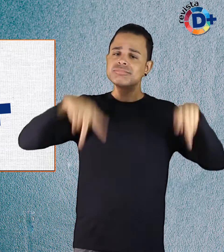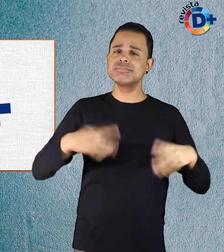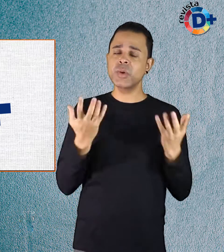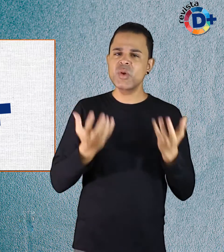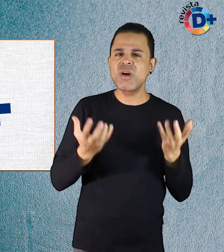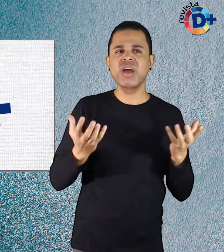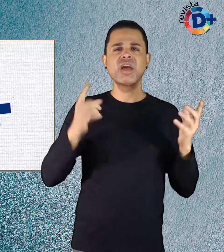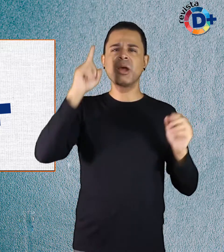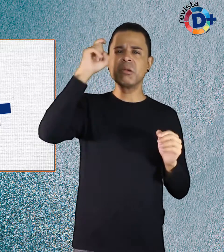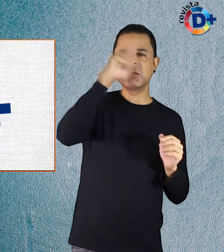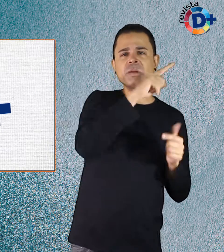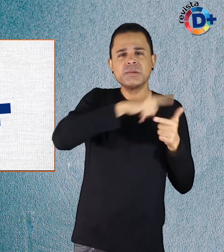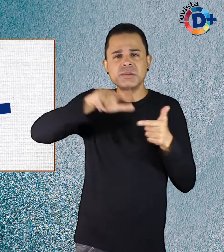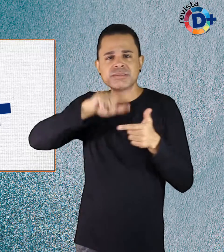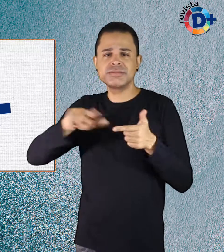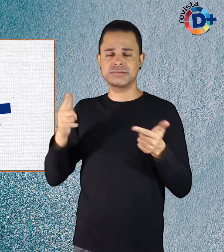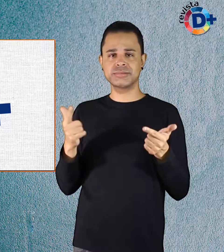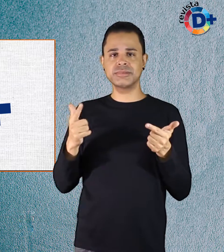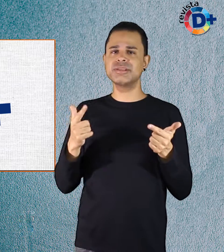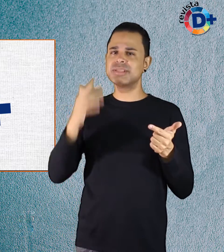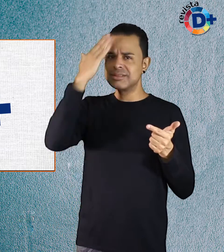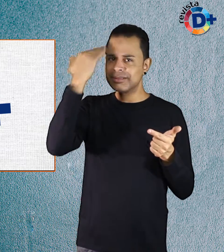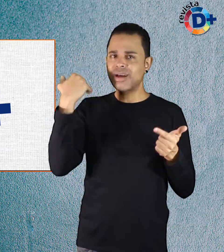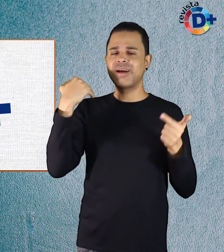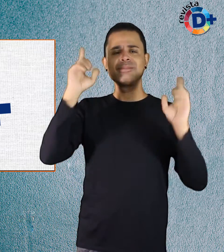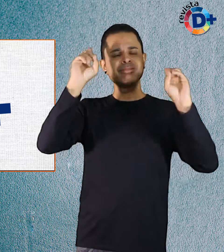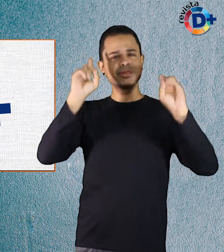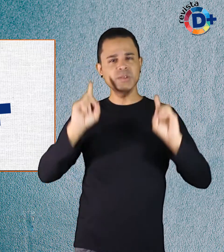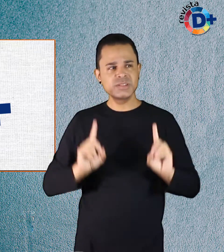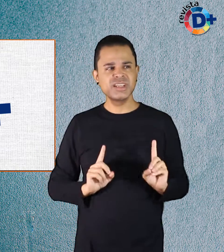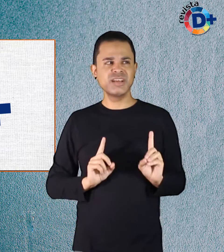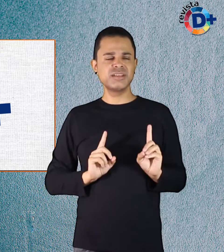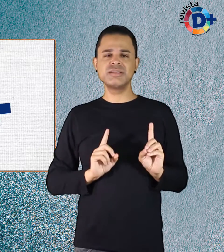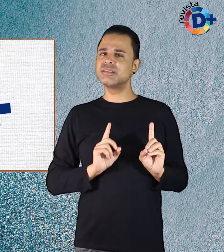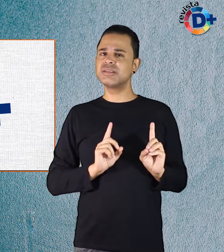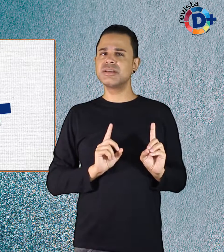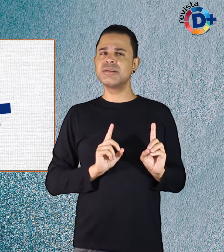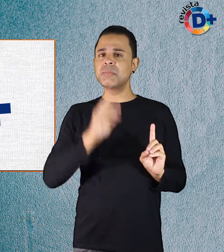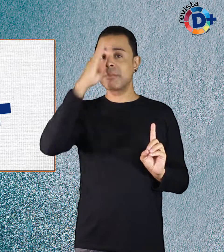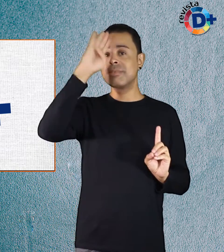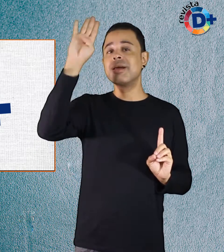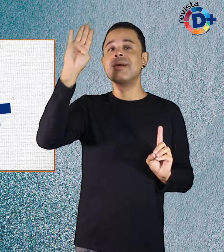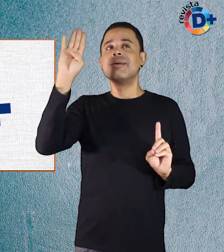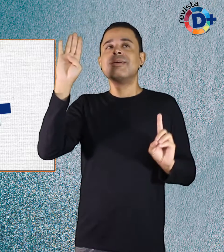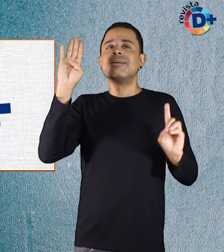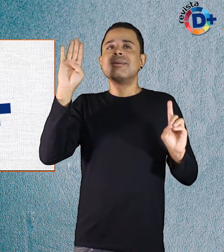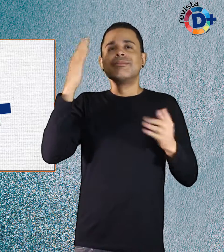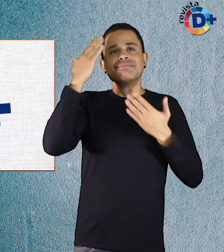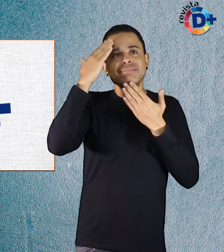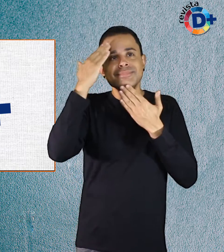apesar de suas limitações, ele encontrou um motivo para ser grato e com sua